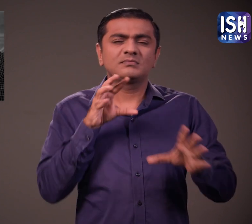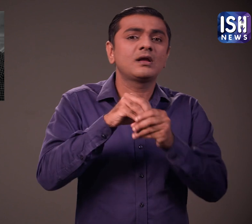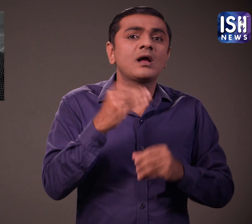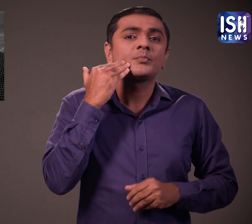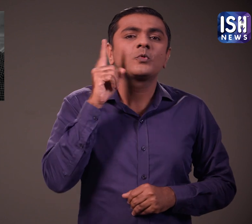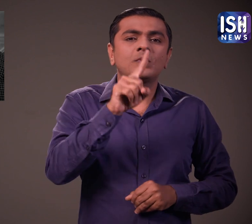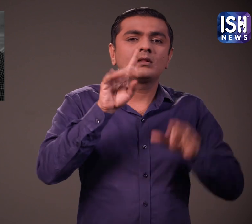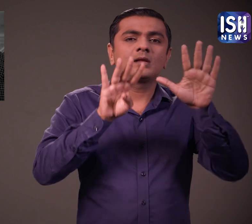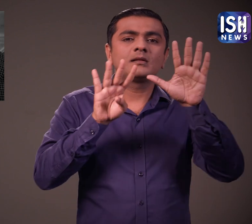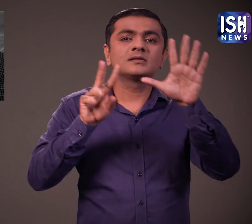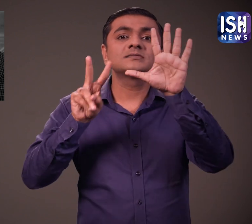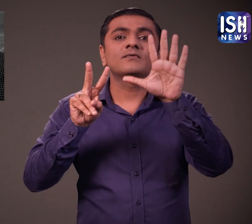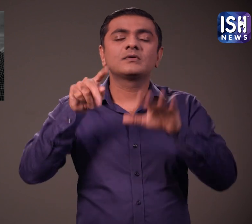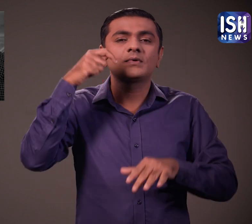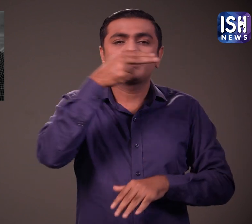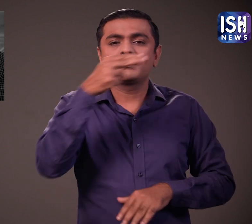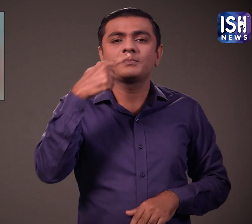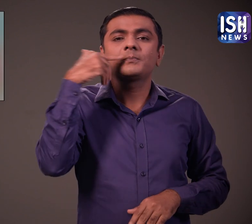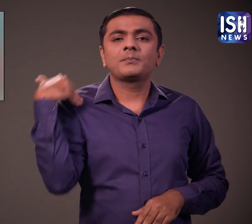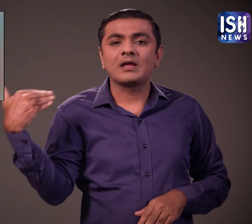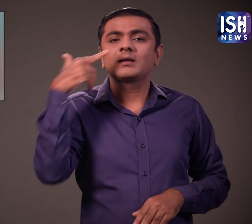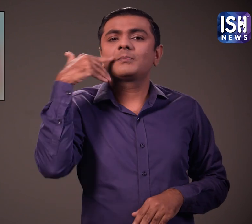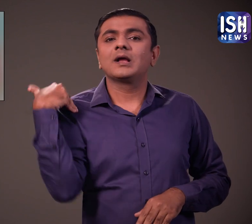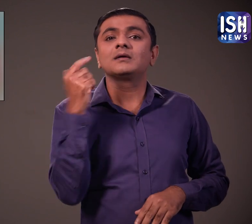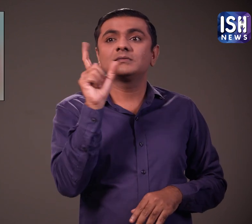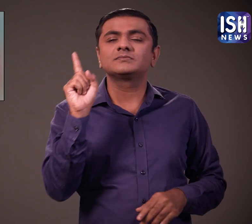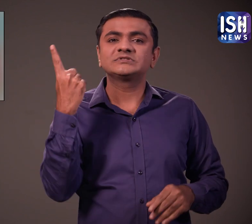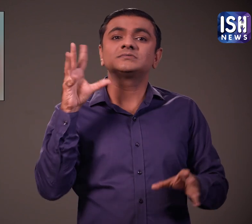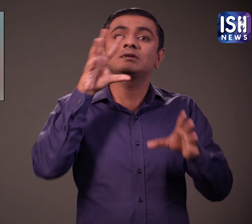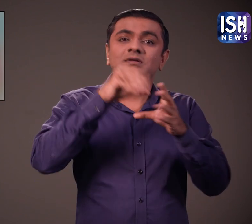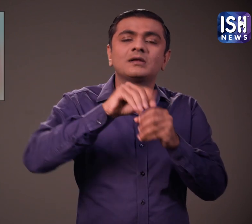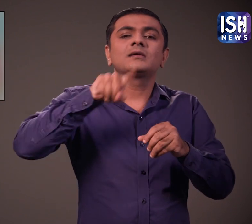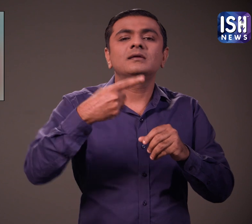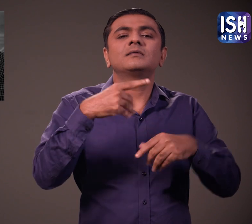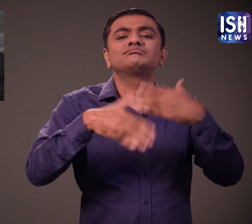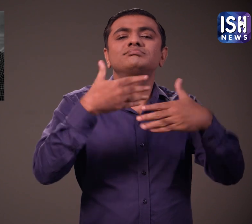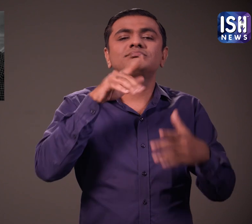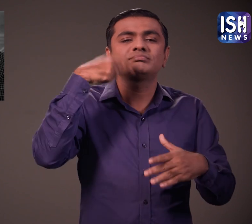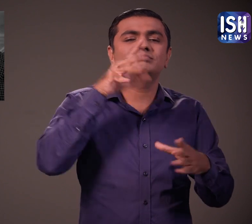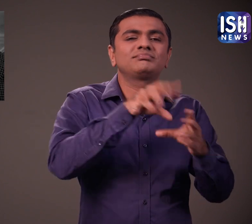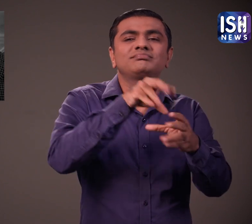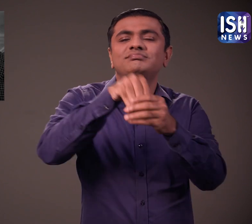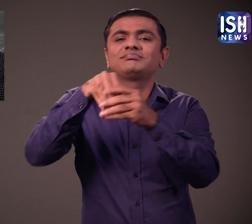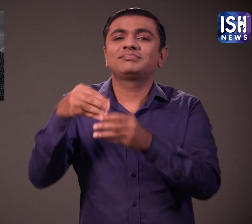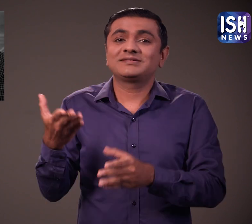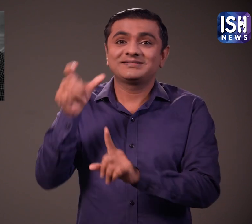उन्होंने 1997 में फिल्म भाई-भाई से अपने केरियर की शुरुवात की और उसके बाद कई फिल्मों में काम